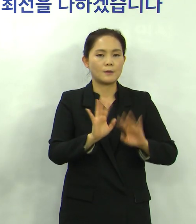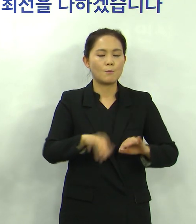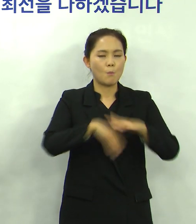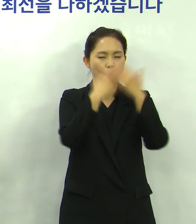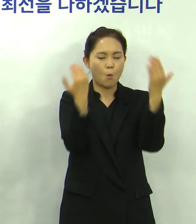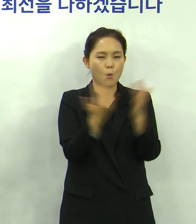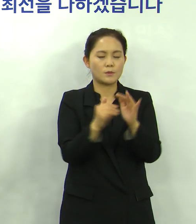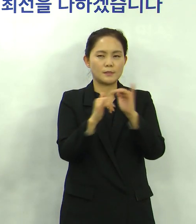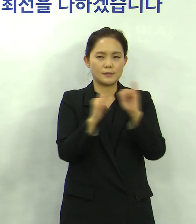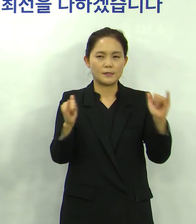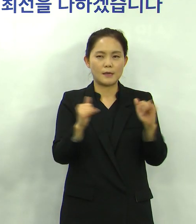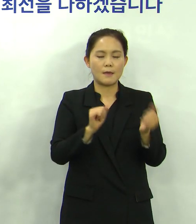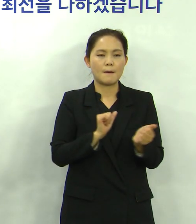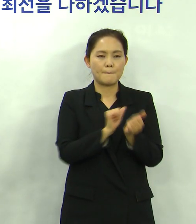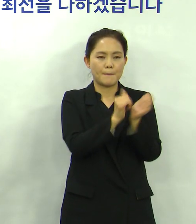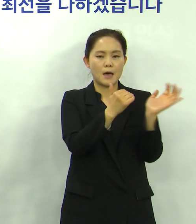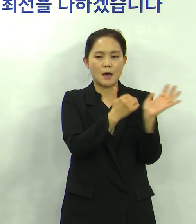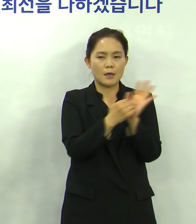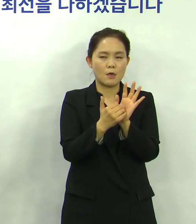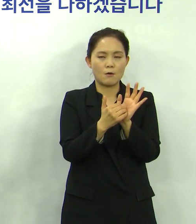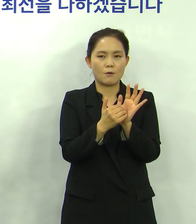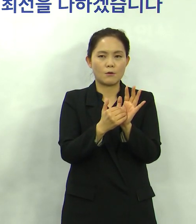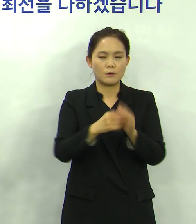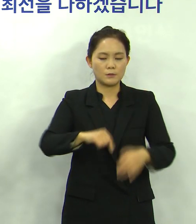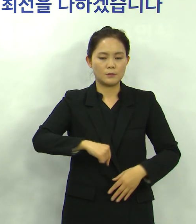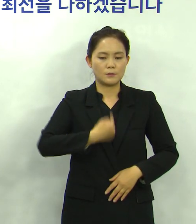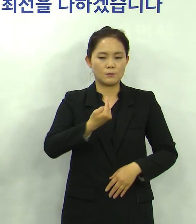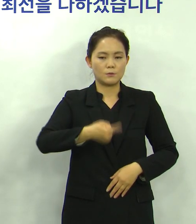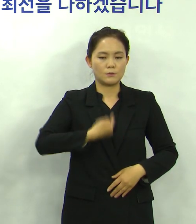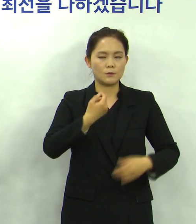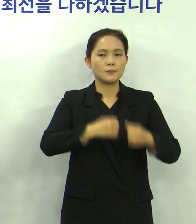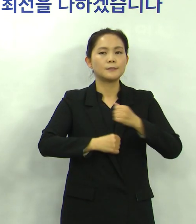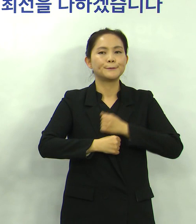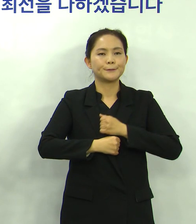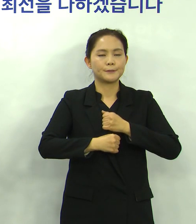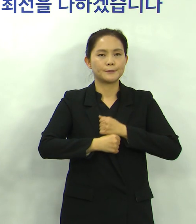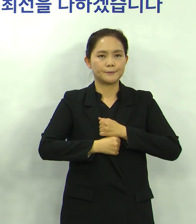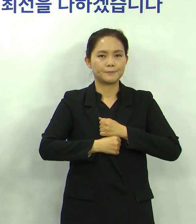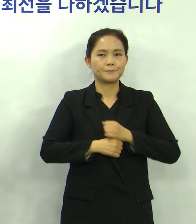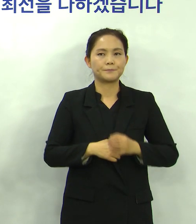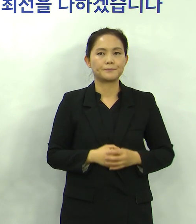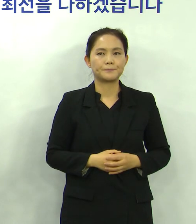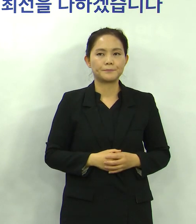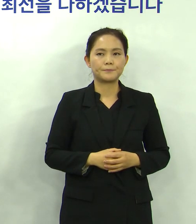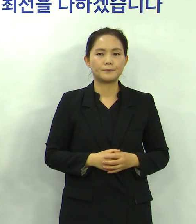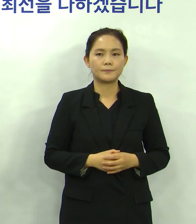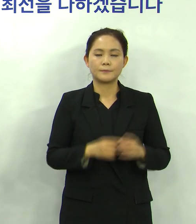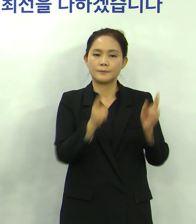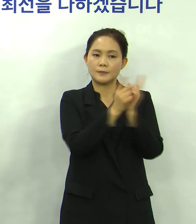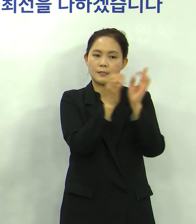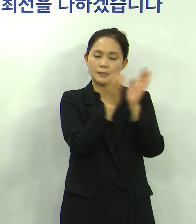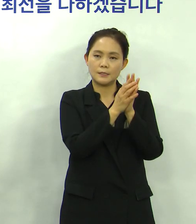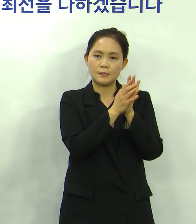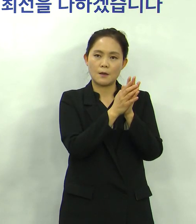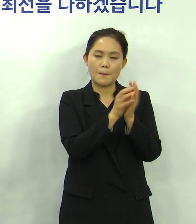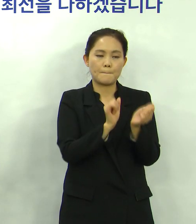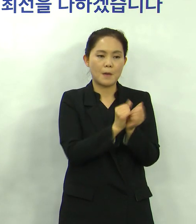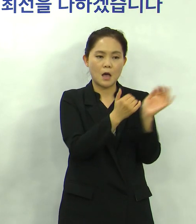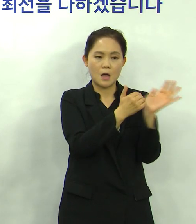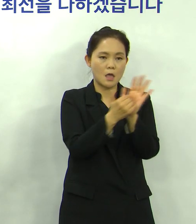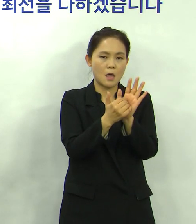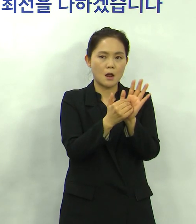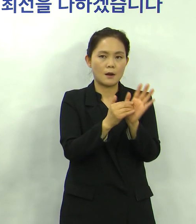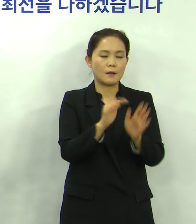사람이 방역전쟁의 일선에서 스스로를 지켜야 한다는 것을 의미합니다 직접 현장에서 방역을